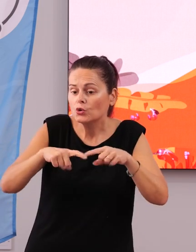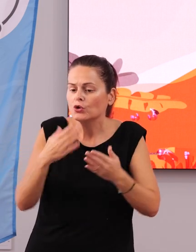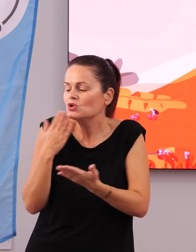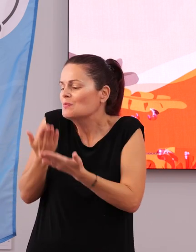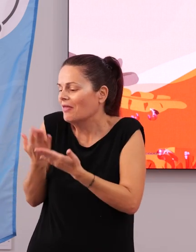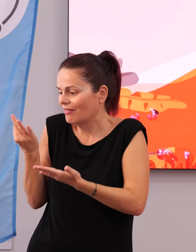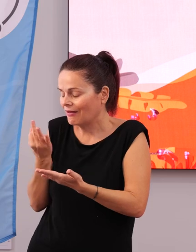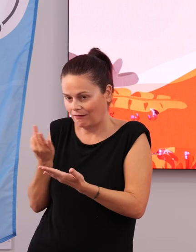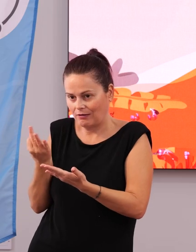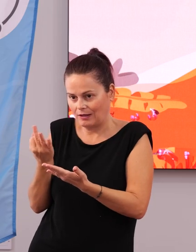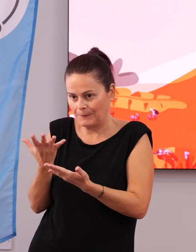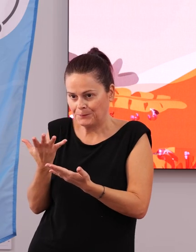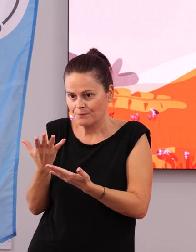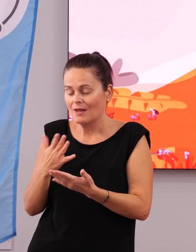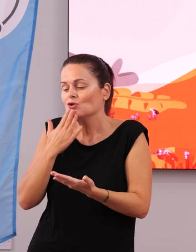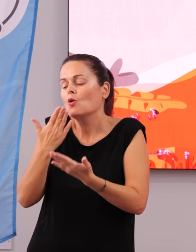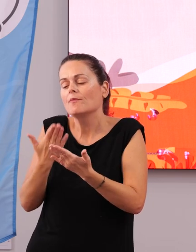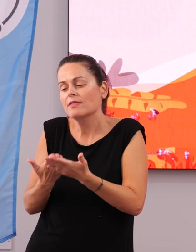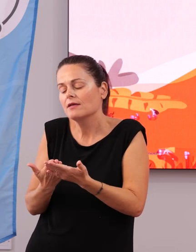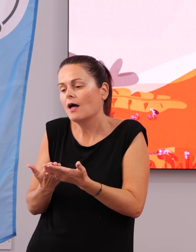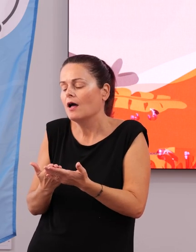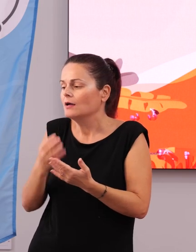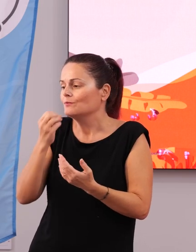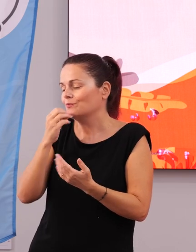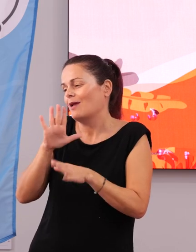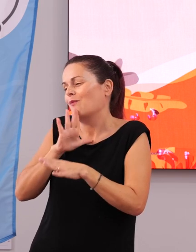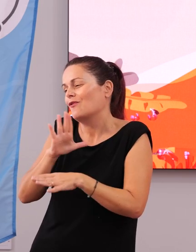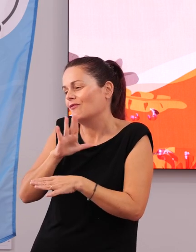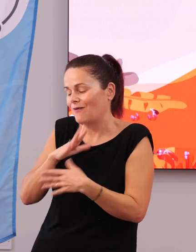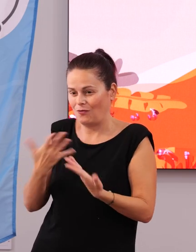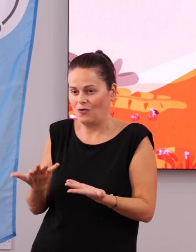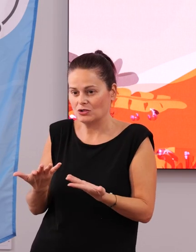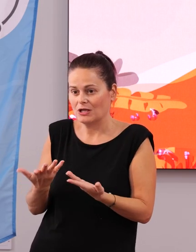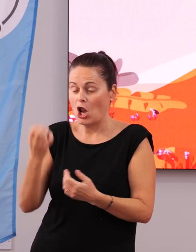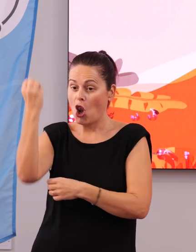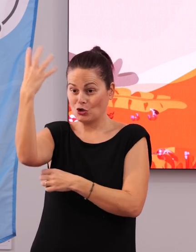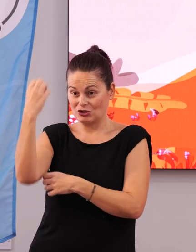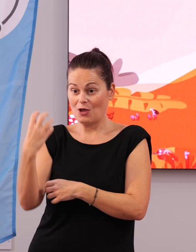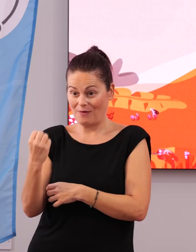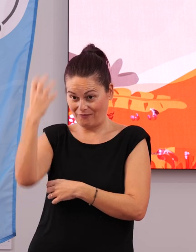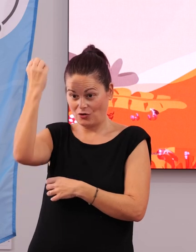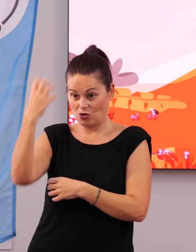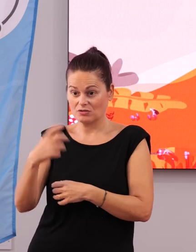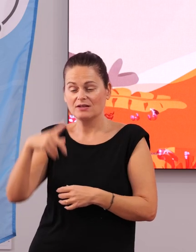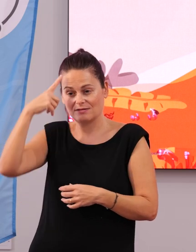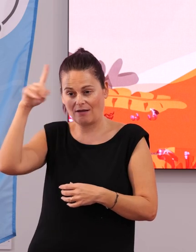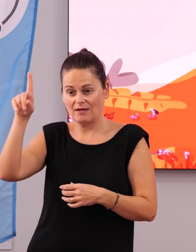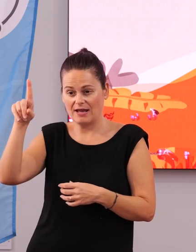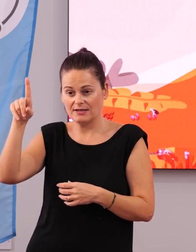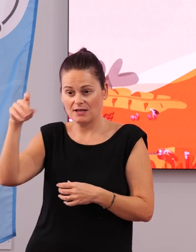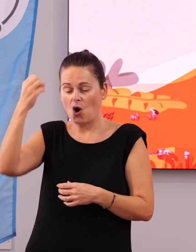que, y además con un acto de humildad increíble, ¿no? Decían que los semáforos, que sabéis que hemos puesto unos